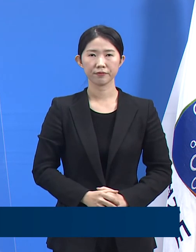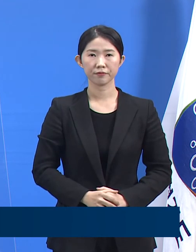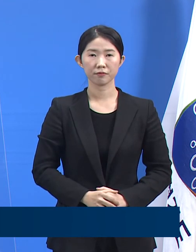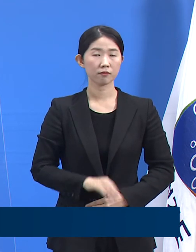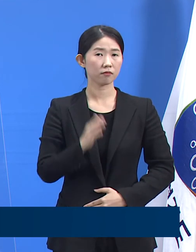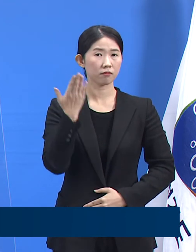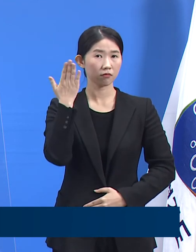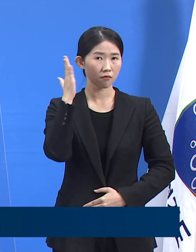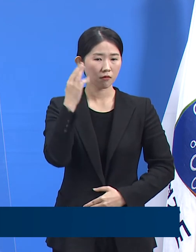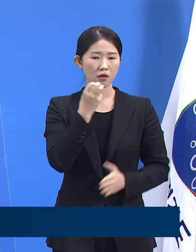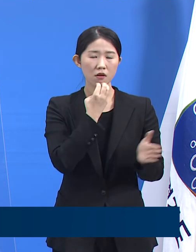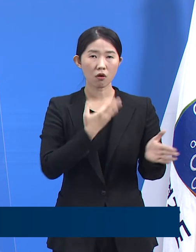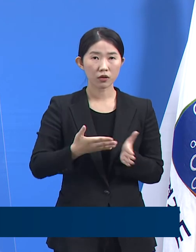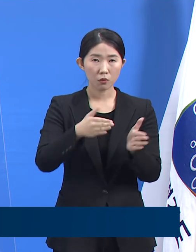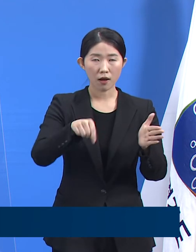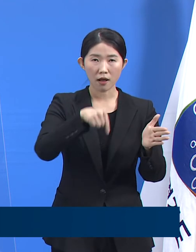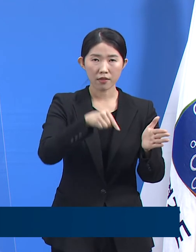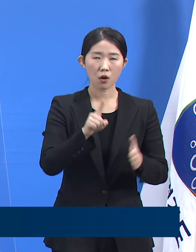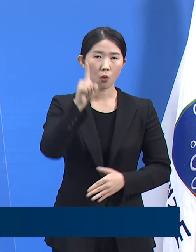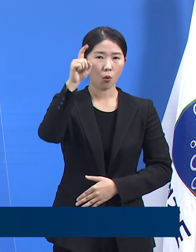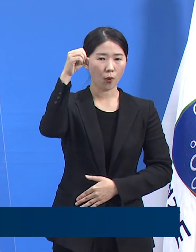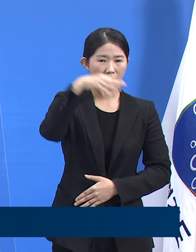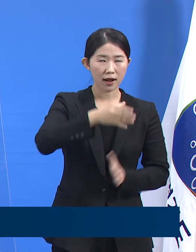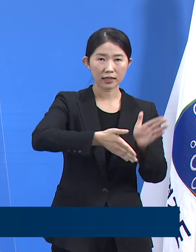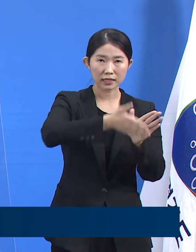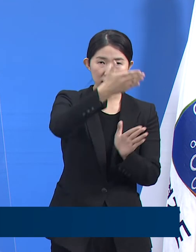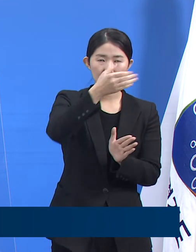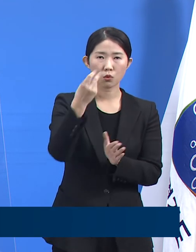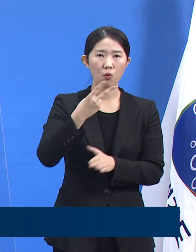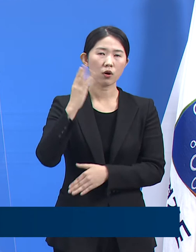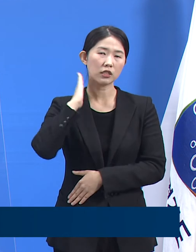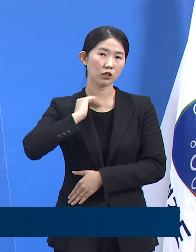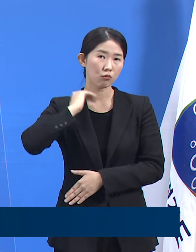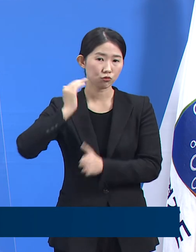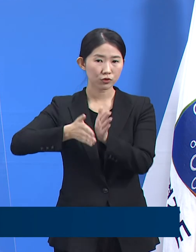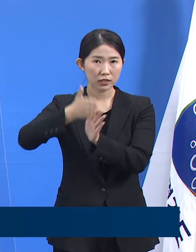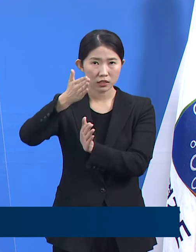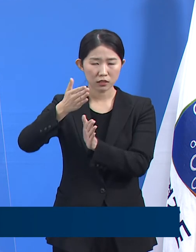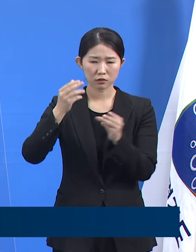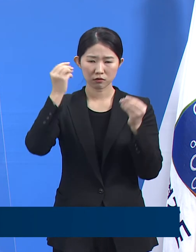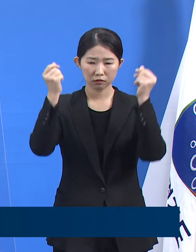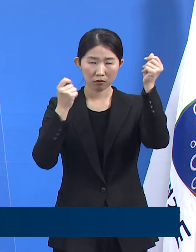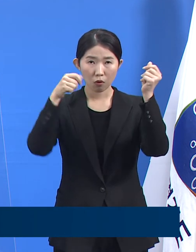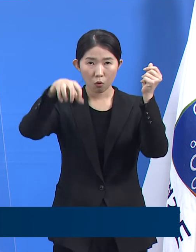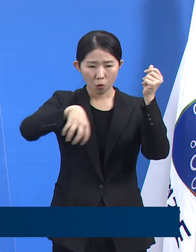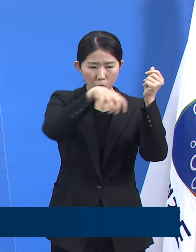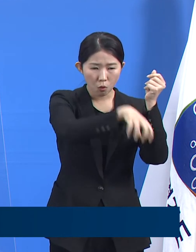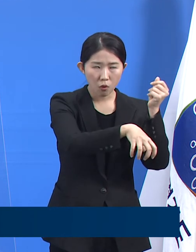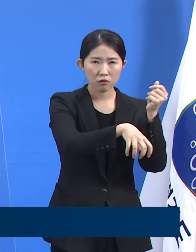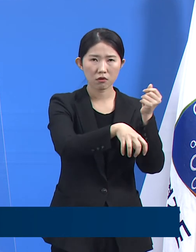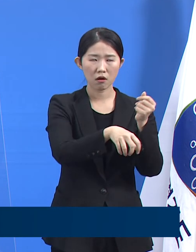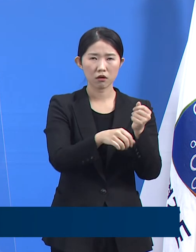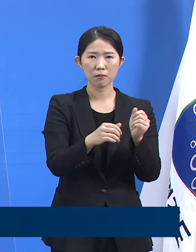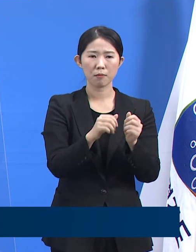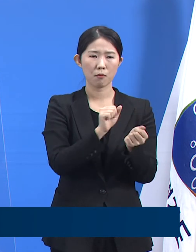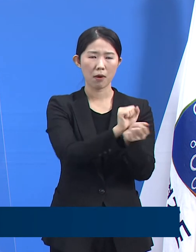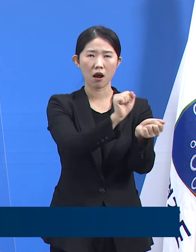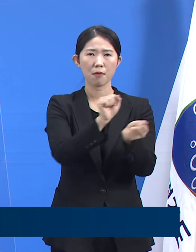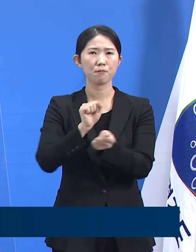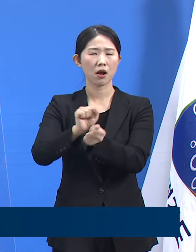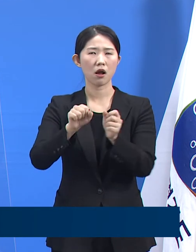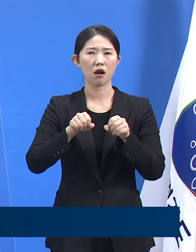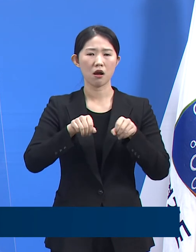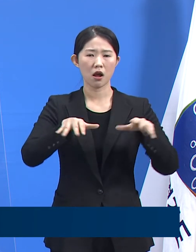최근 경기도 고양시 위정부시 소재 무도장에서 집단감염이 발생한 바도 있습니다. 대부분